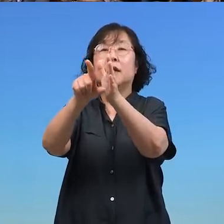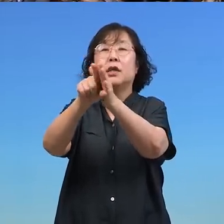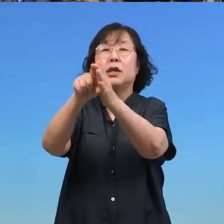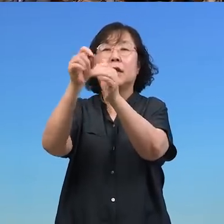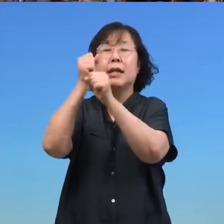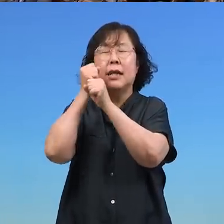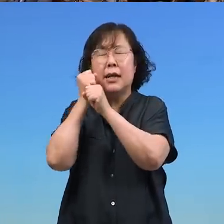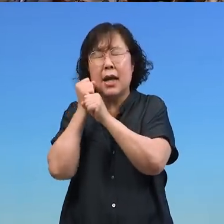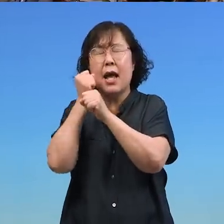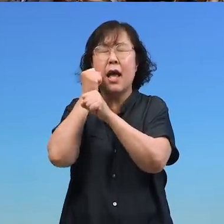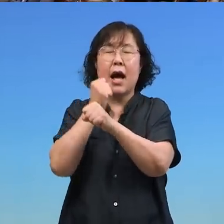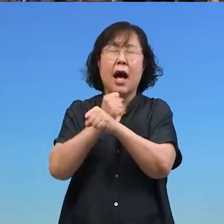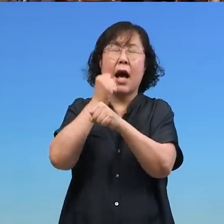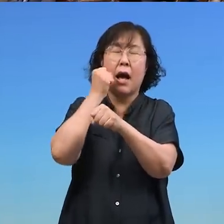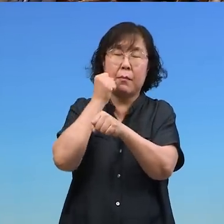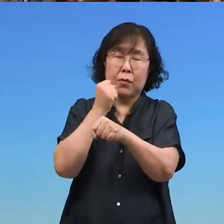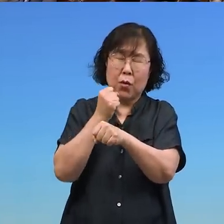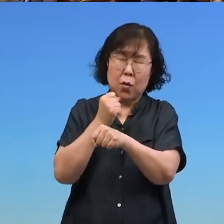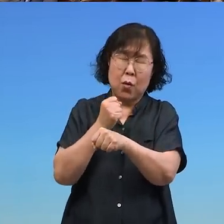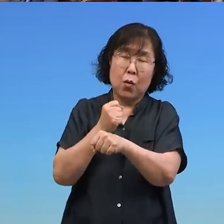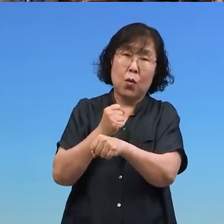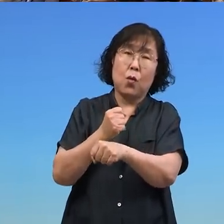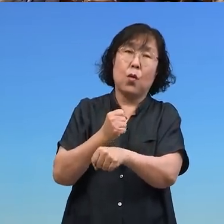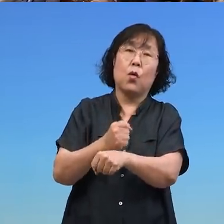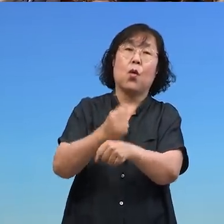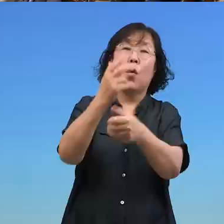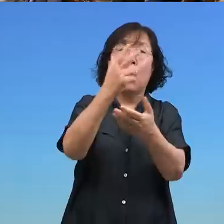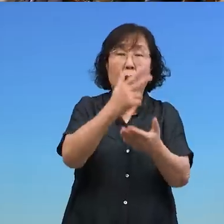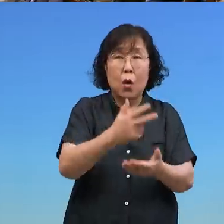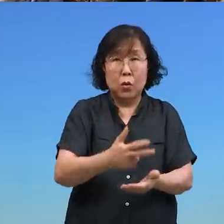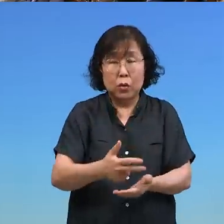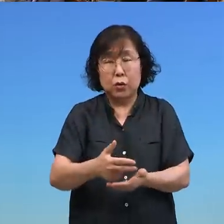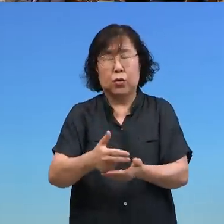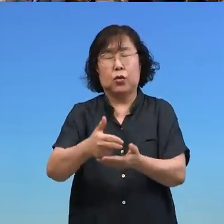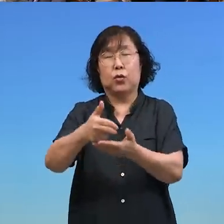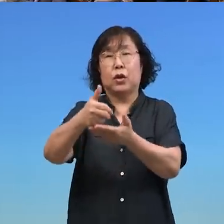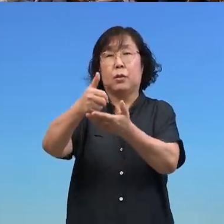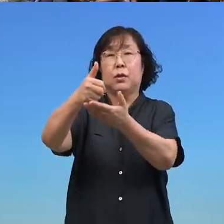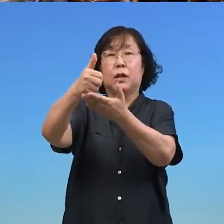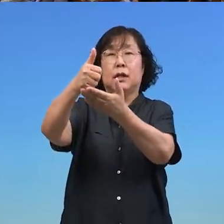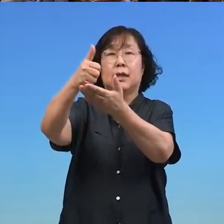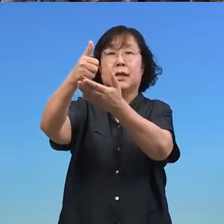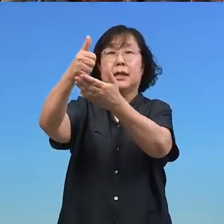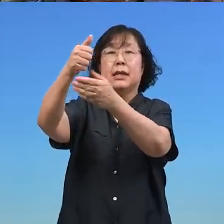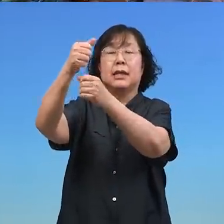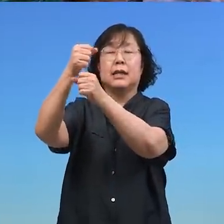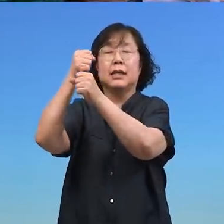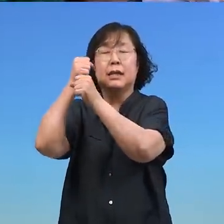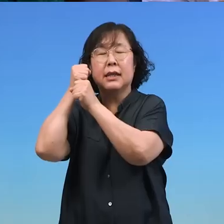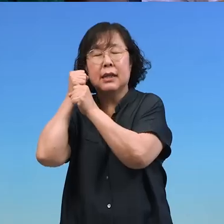주님을 신뢰함으로 주님을 의지함으로 주님을